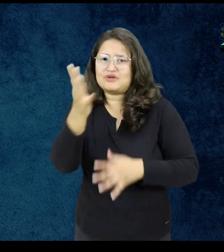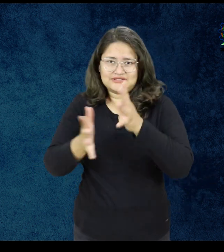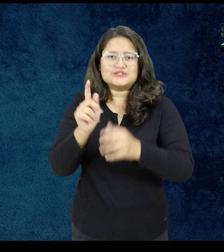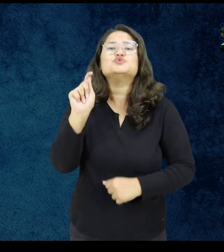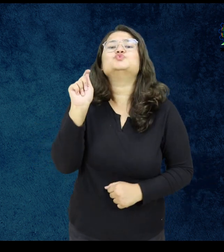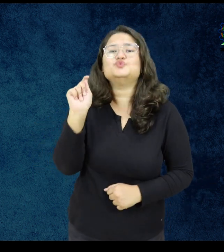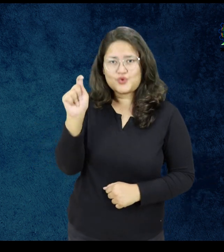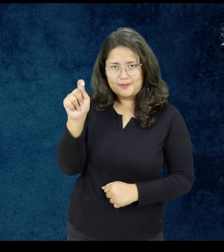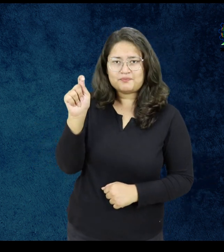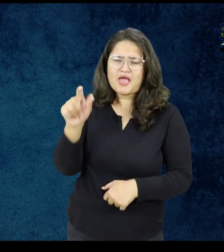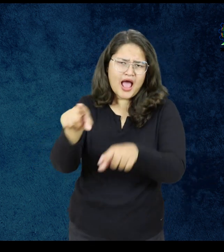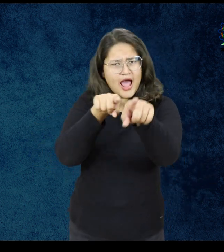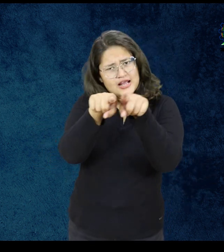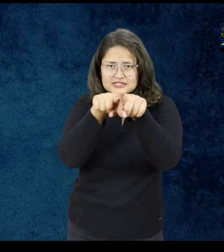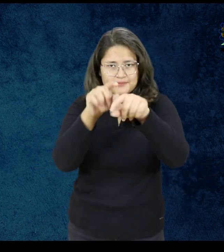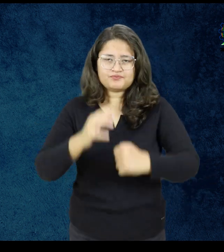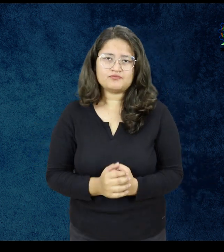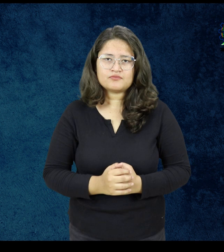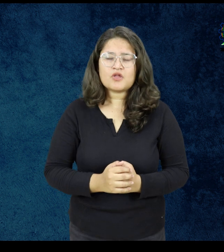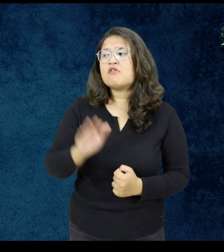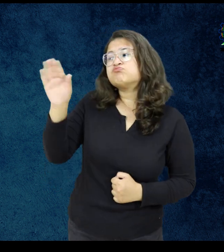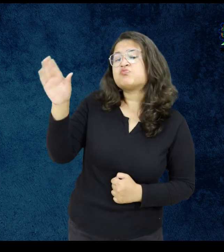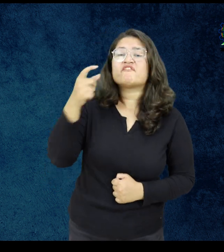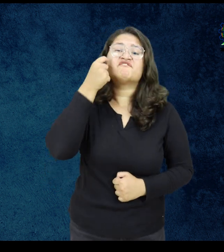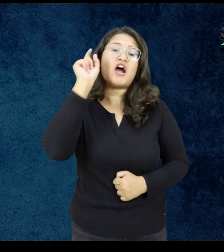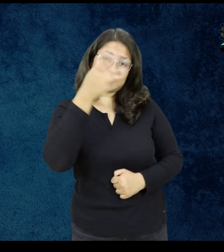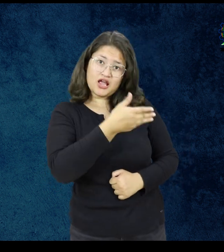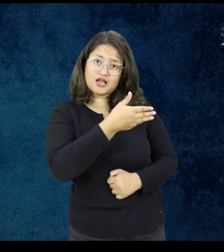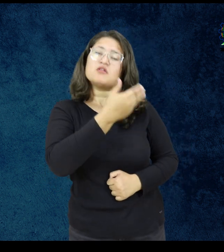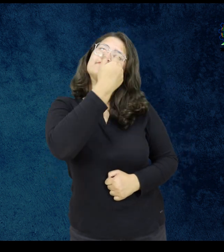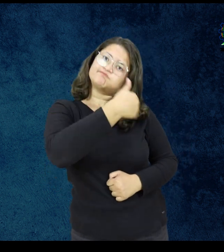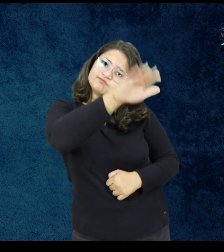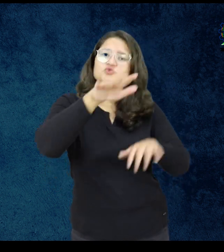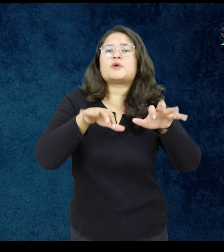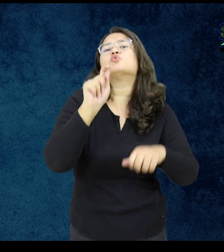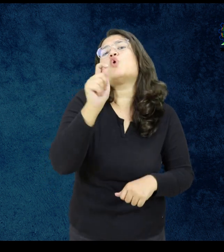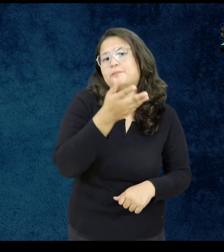सभी तरह के काम शामिल है उधारन के तौर पर मेरे पिताजी काम पर गए